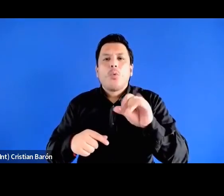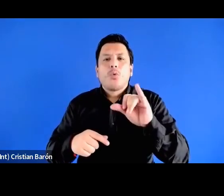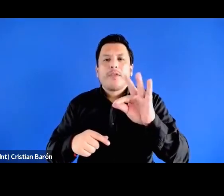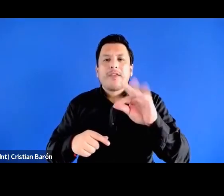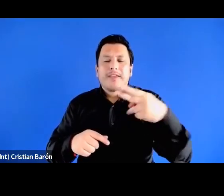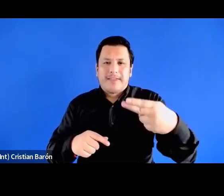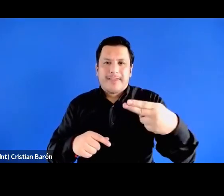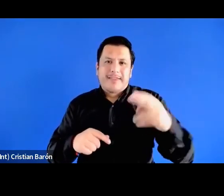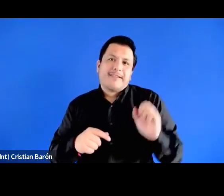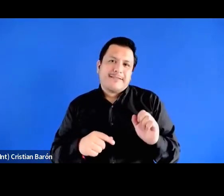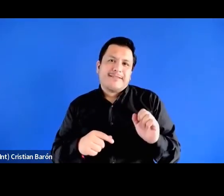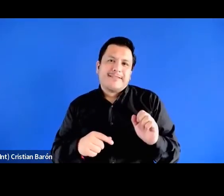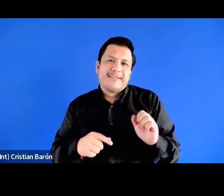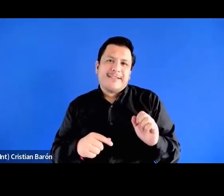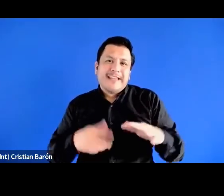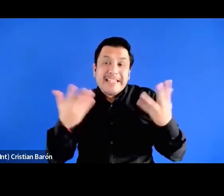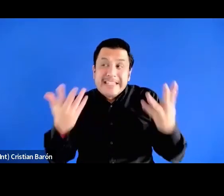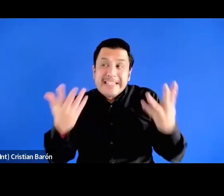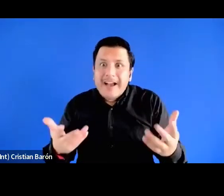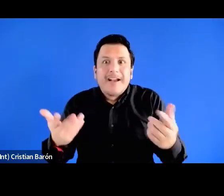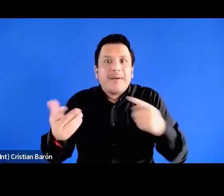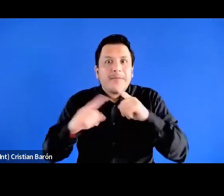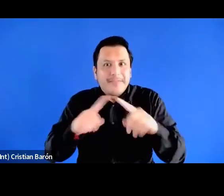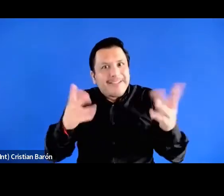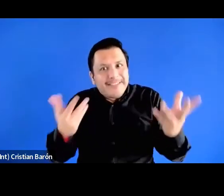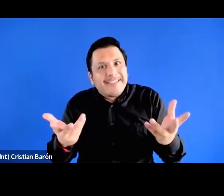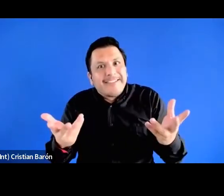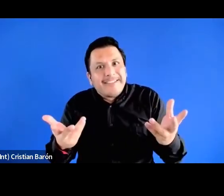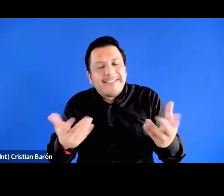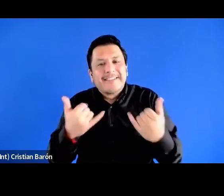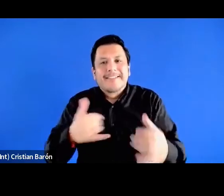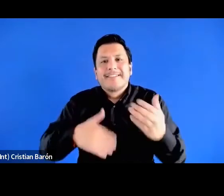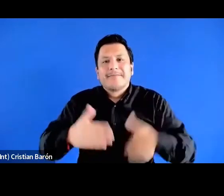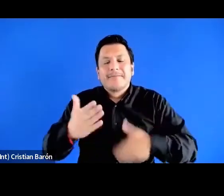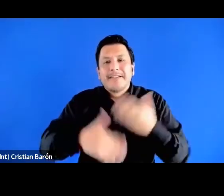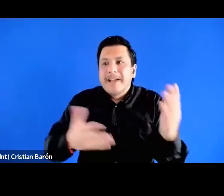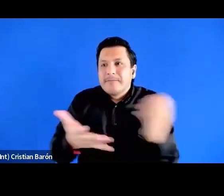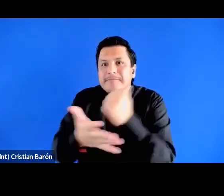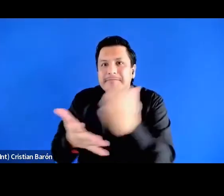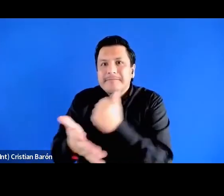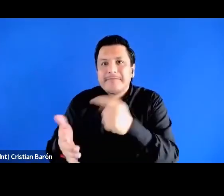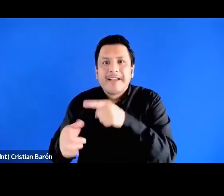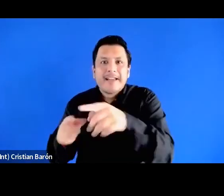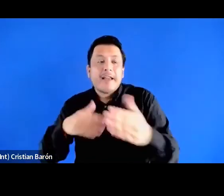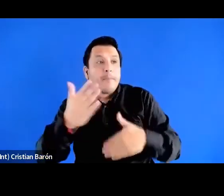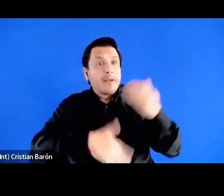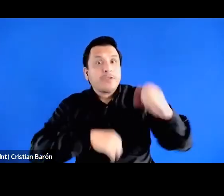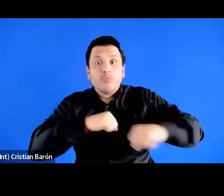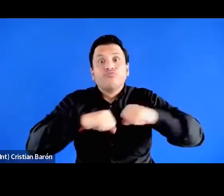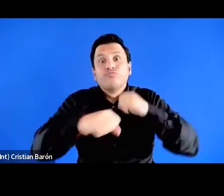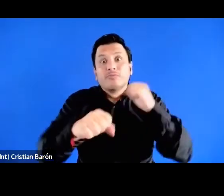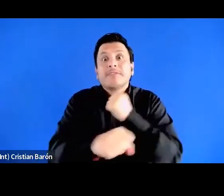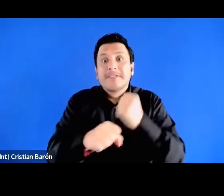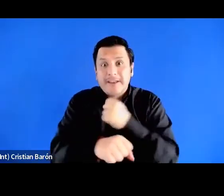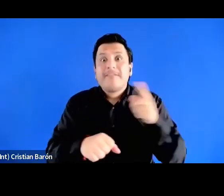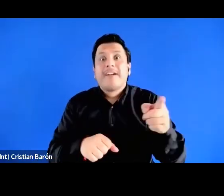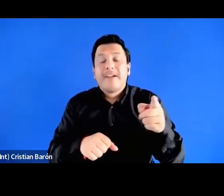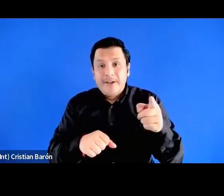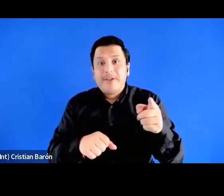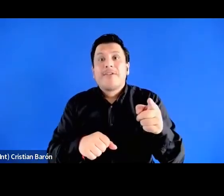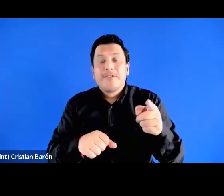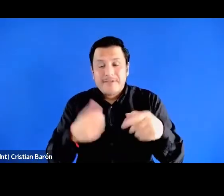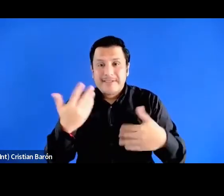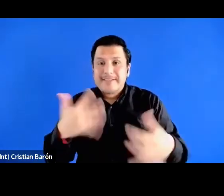Judit, pero ya, estamos comenzando a recopilar y ella ya ha empezado a hacer este trabajo de alguna